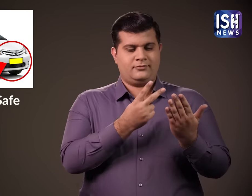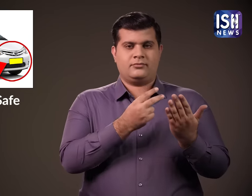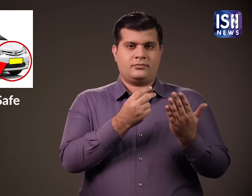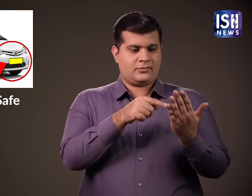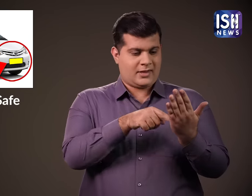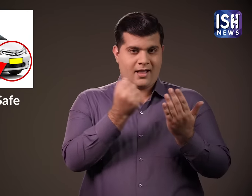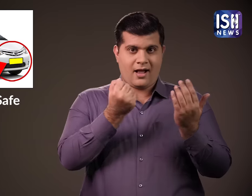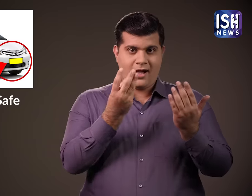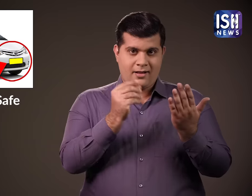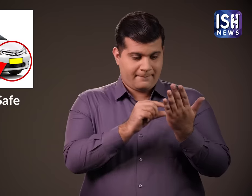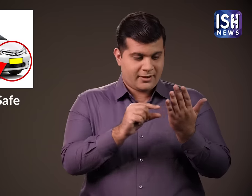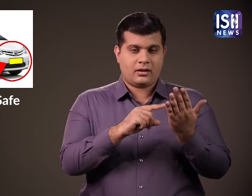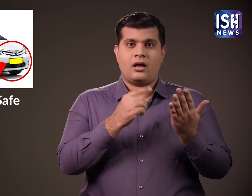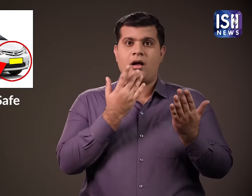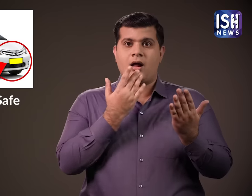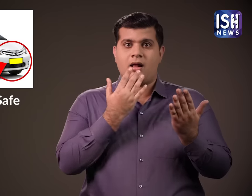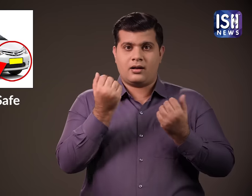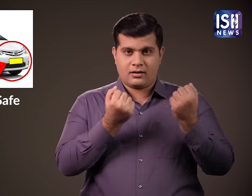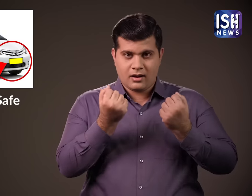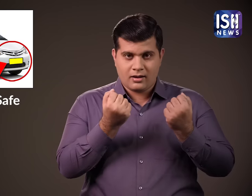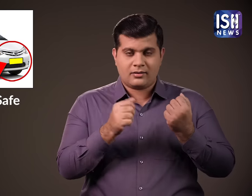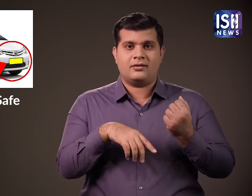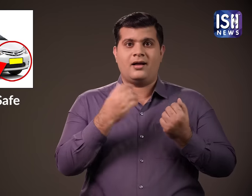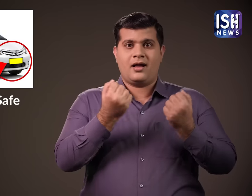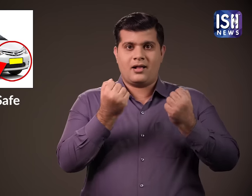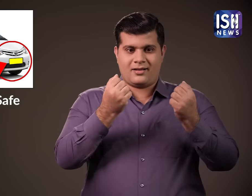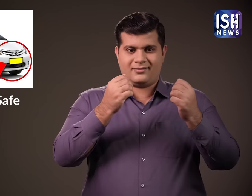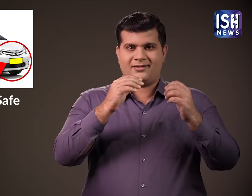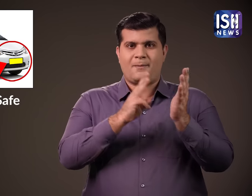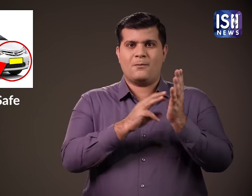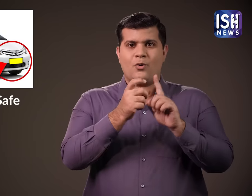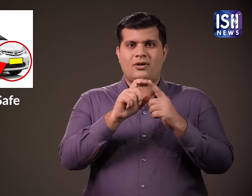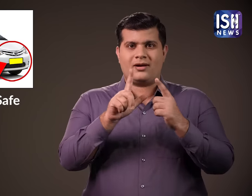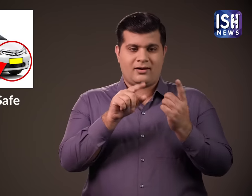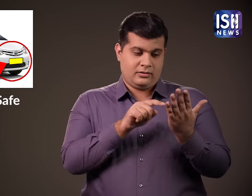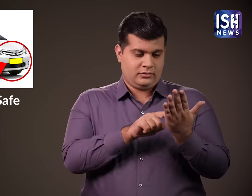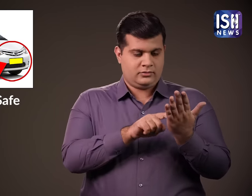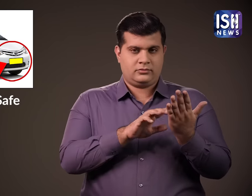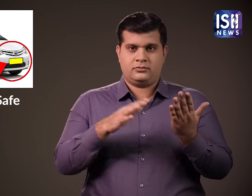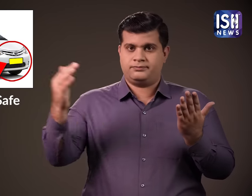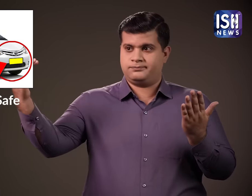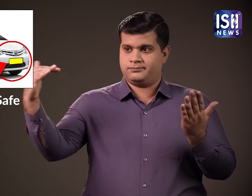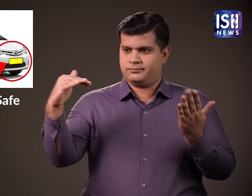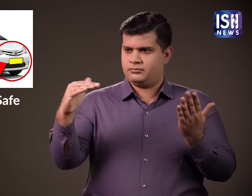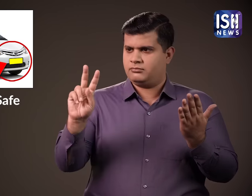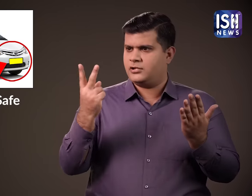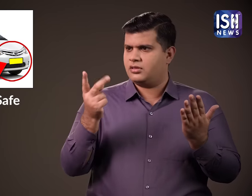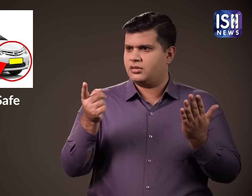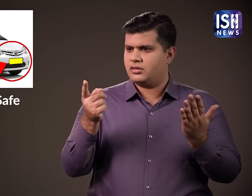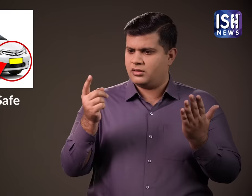तो आपको कैप नंबर, कार का रंग, कार मॉडल और अन्य विवरन दिखाई देंगे कैप आने पर यदि